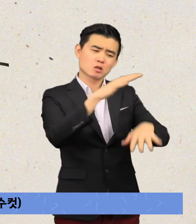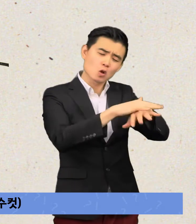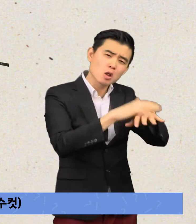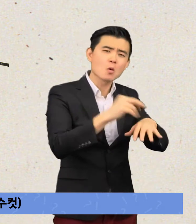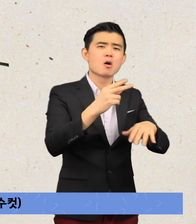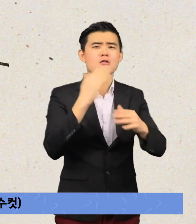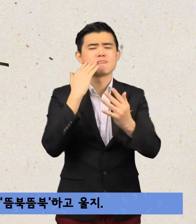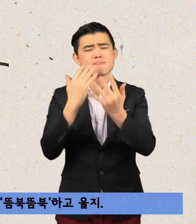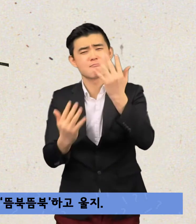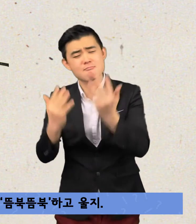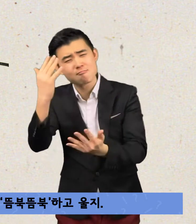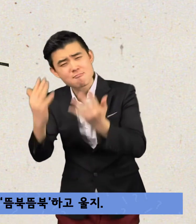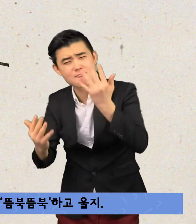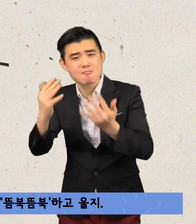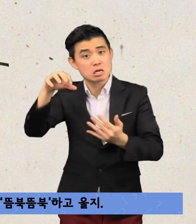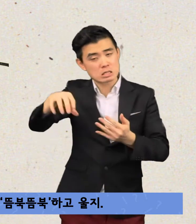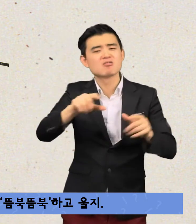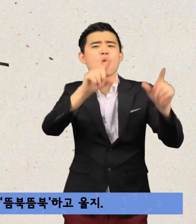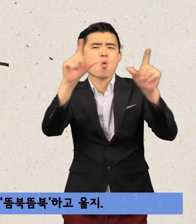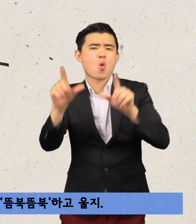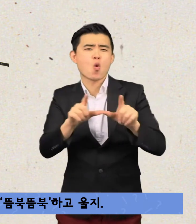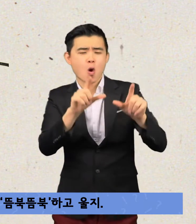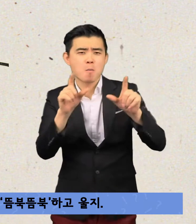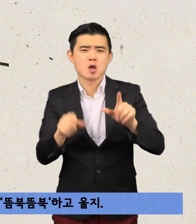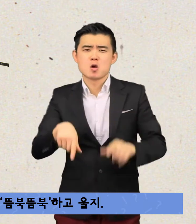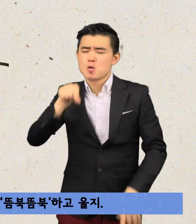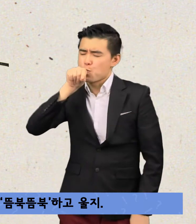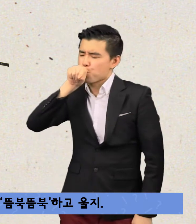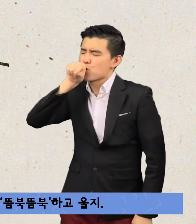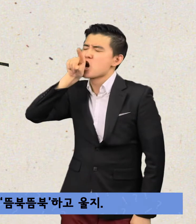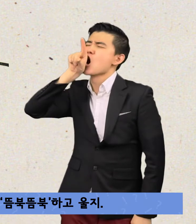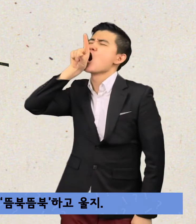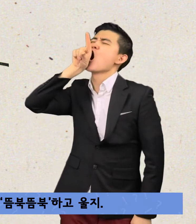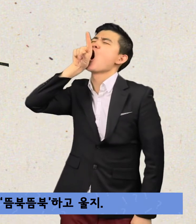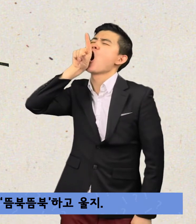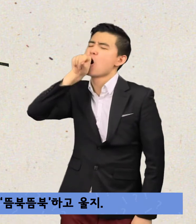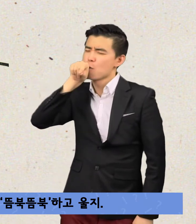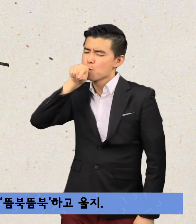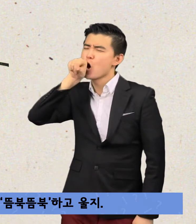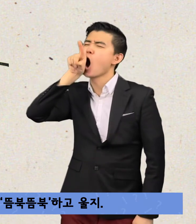논이나 갈대숲에 살면서 뜸북뜸북 하고 울지.